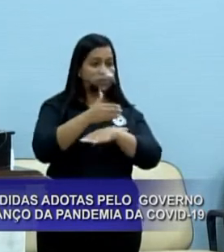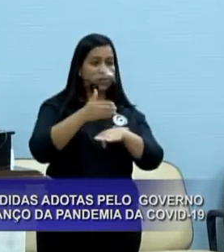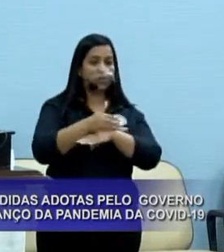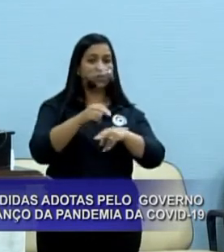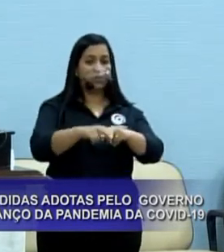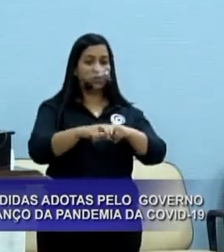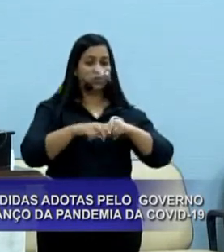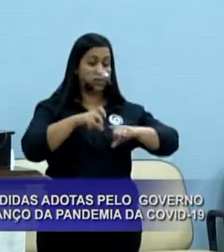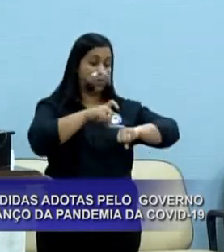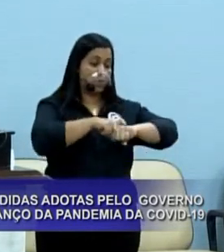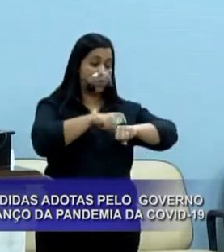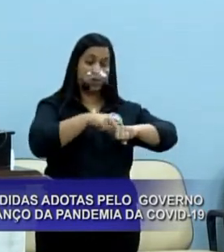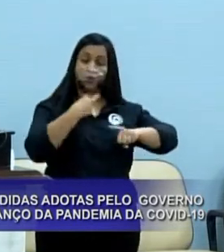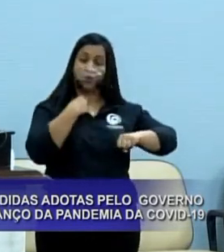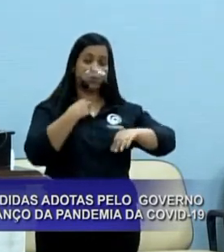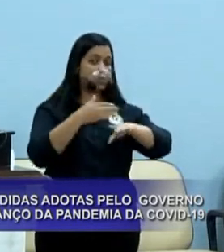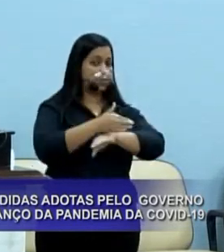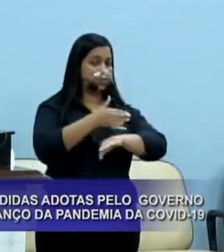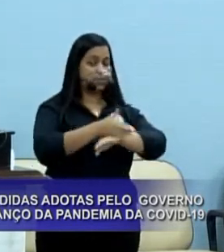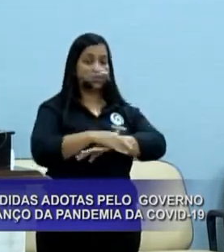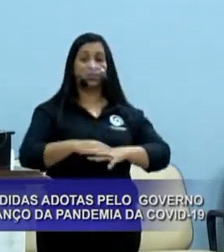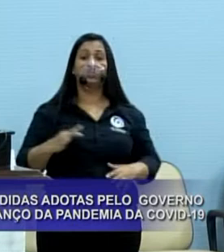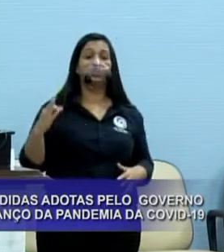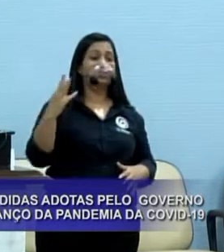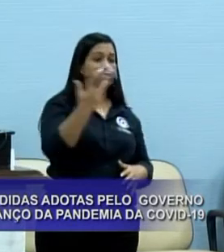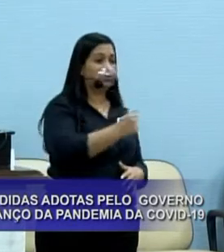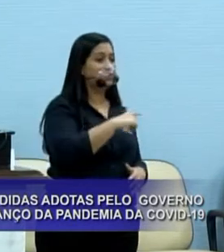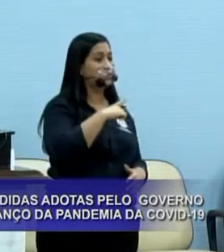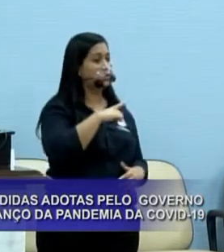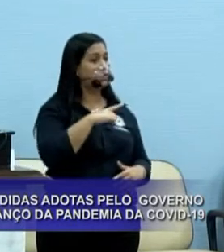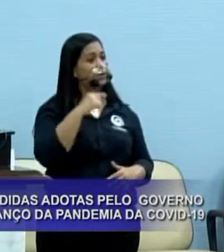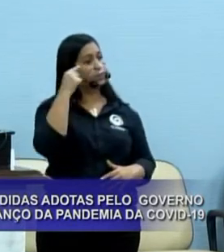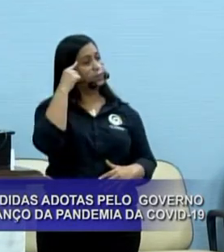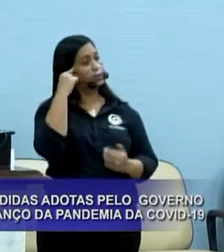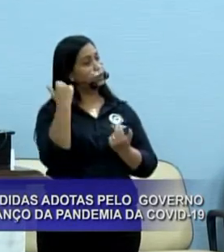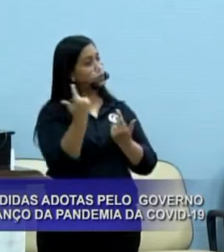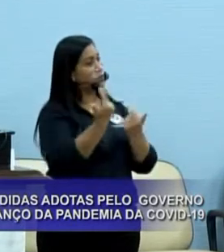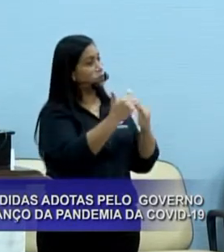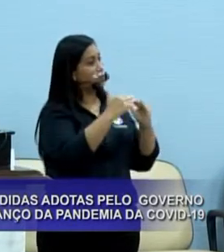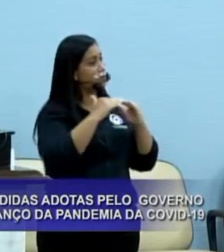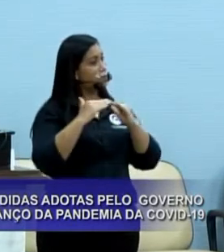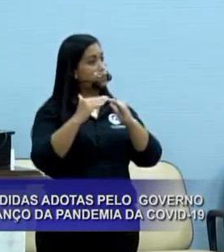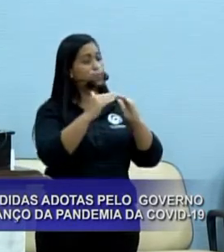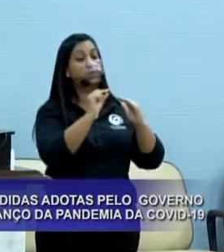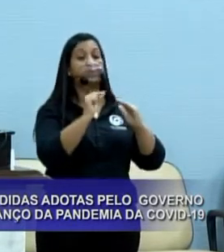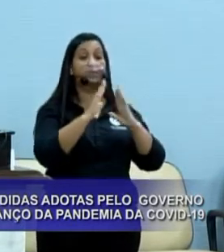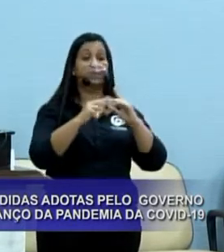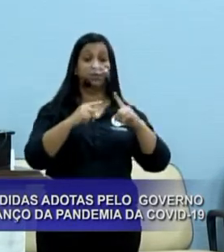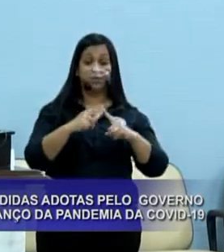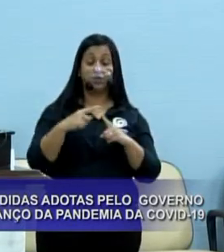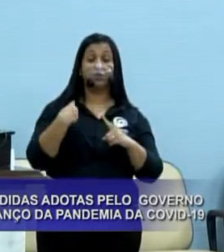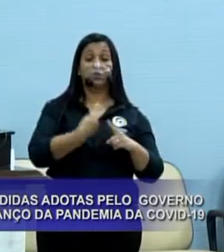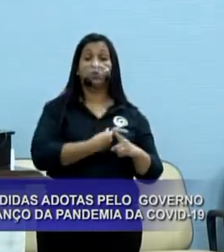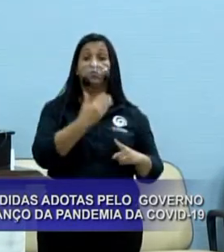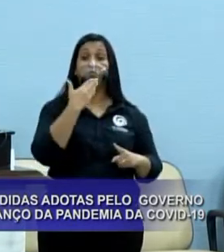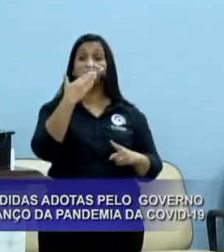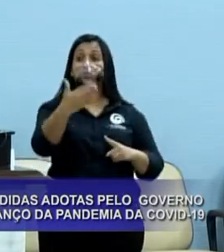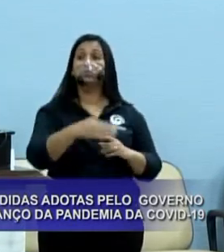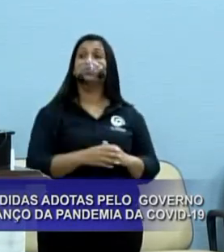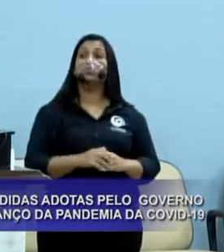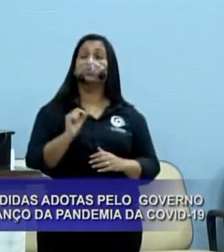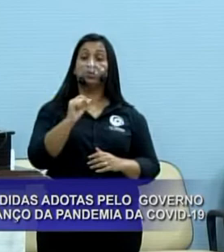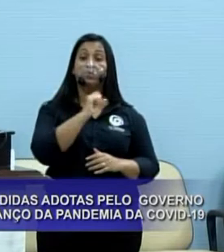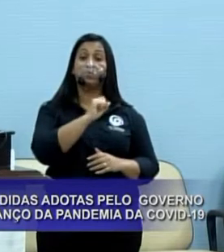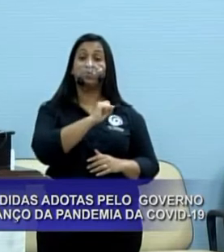devido à questão de horário, porque eu imagino que todos tenham o mesmo pensamento em relação às igrejas que nós solicitamos, aí o prefeito Adinara